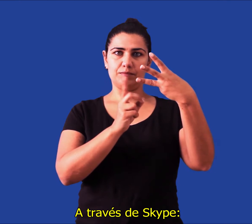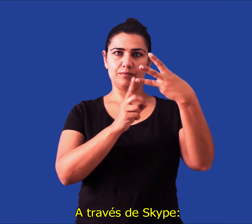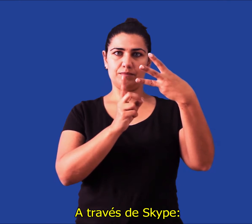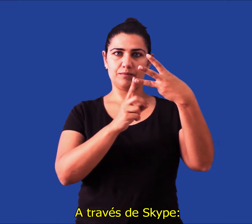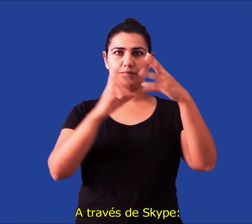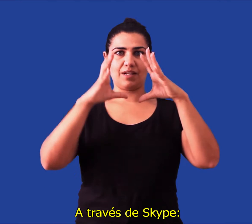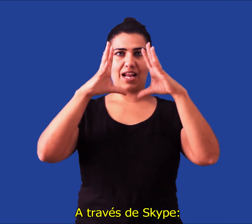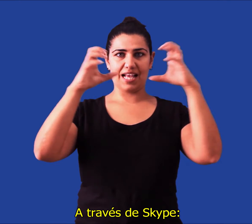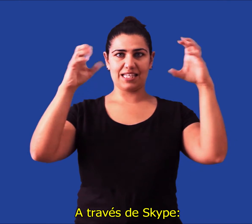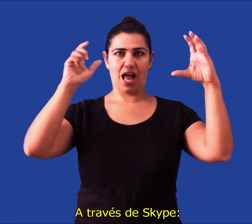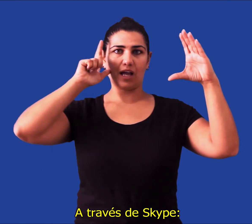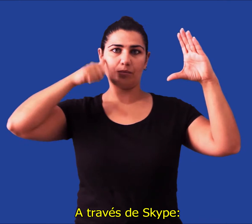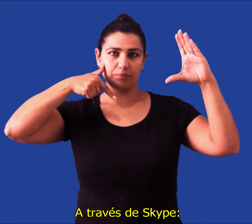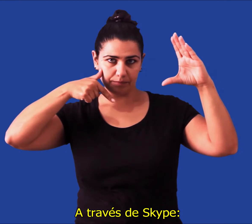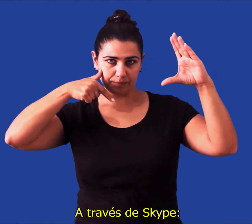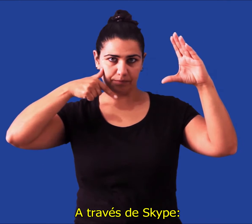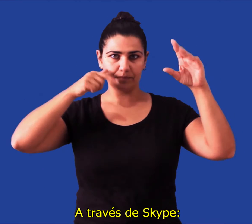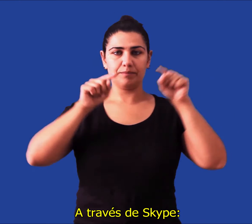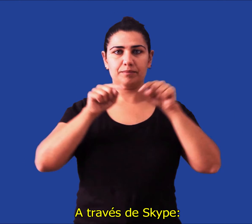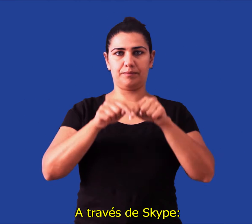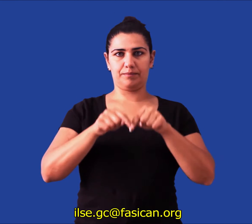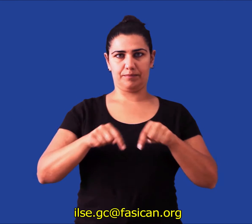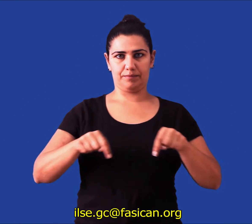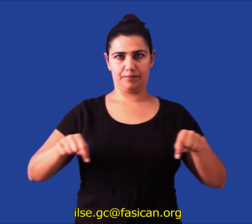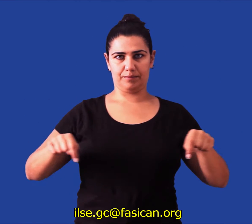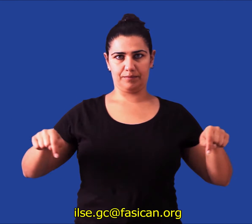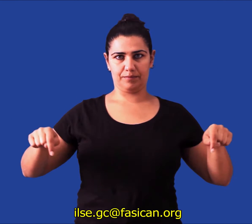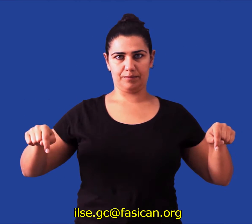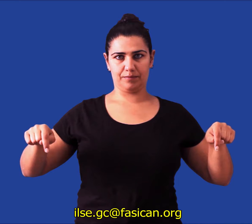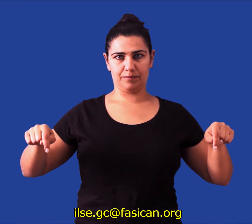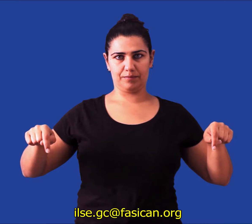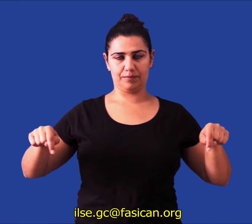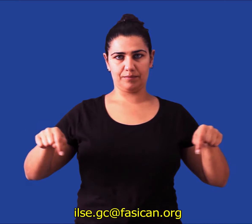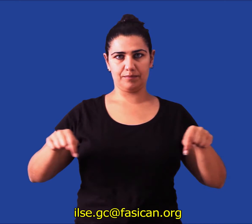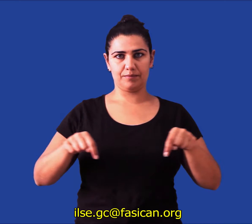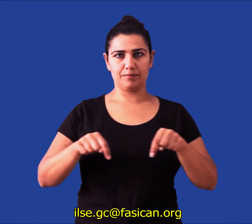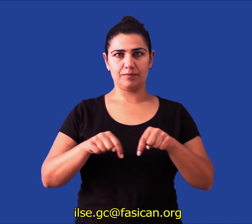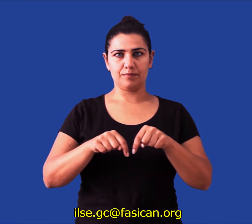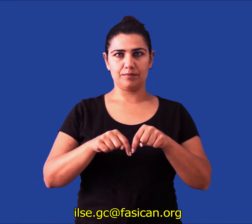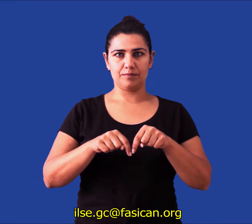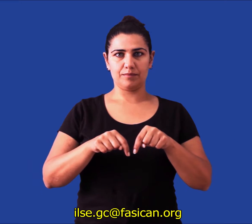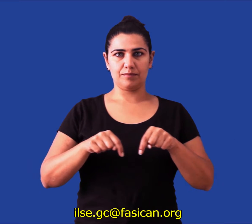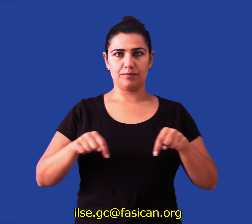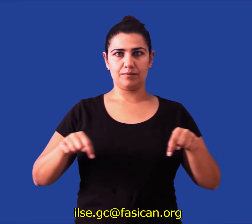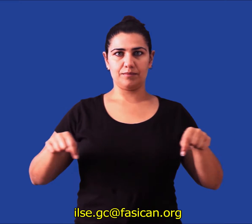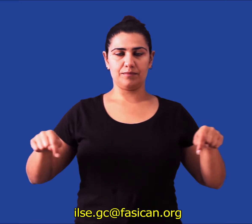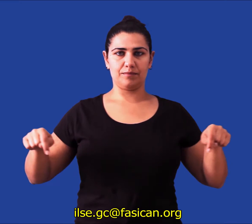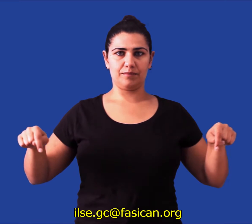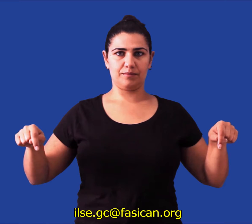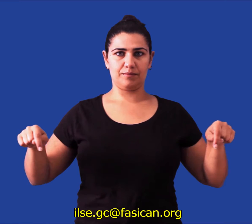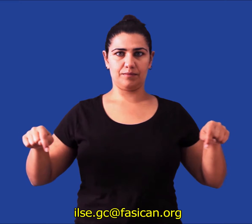a través de Skype en la dirección ilse.gc-fasican.org,